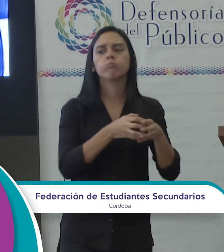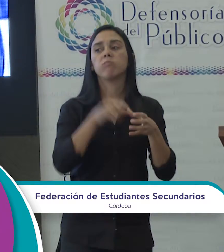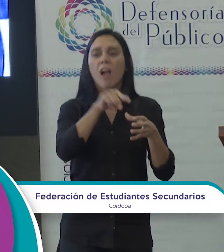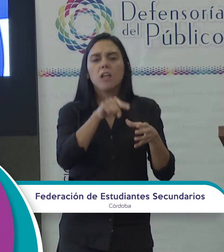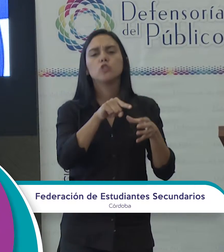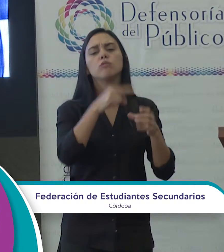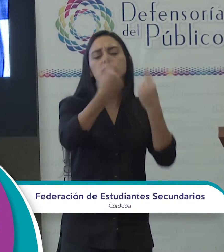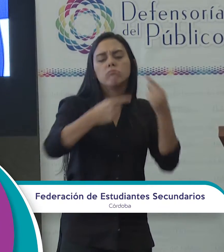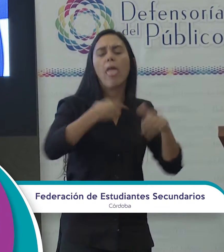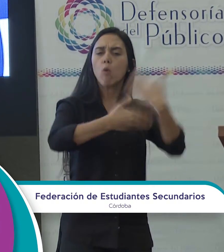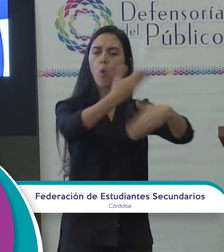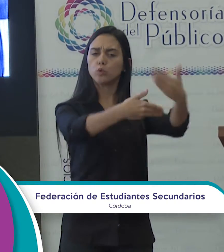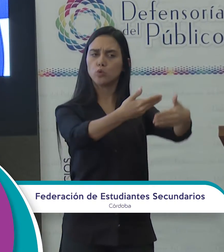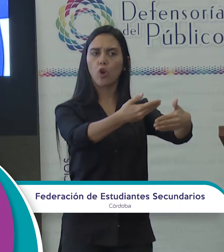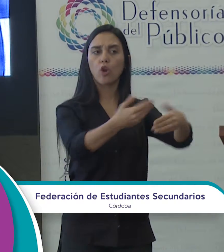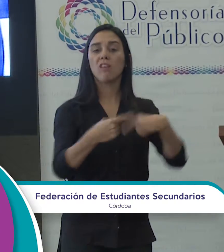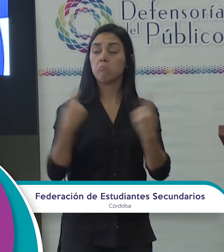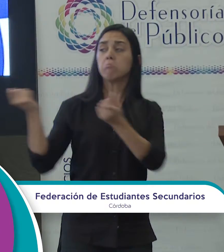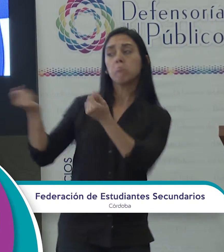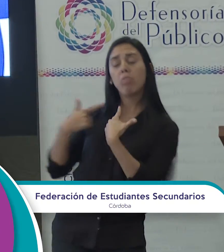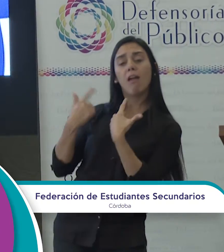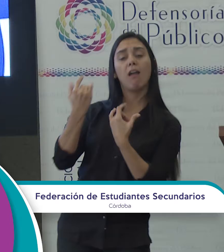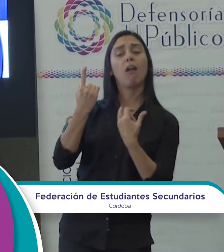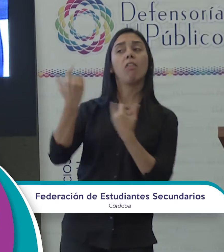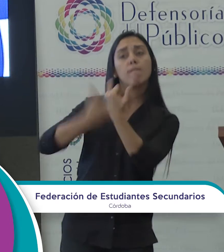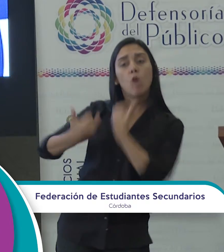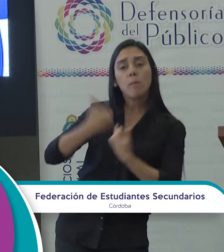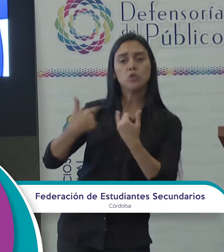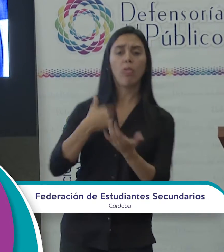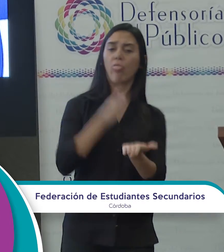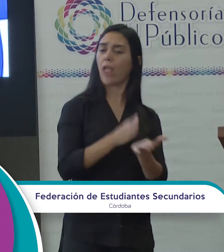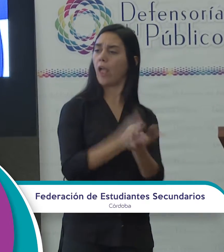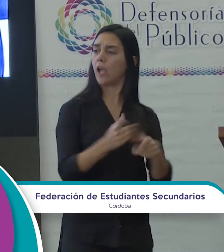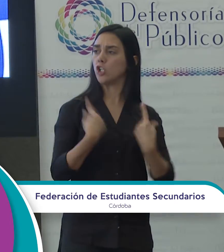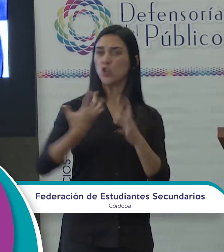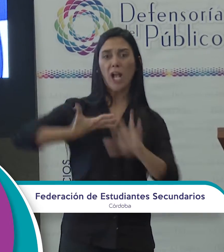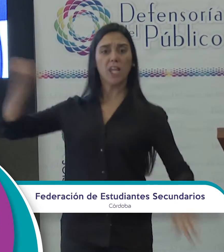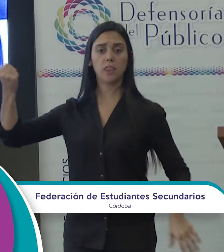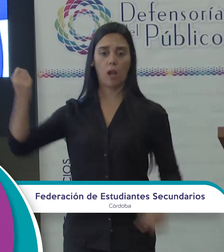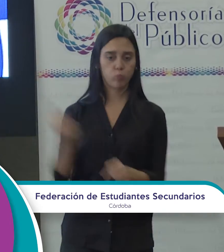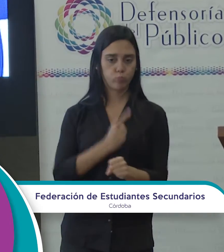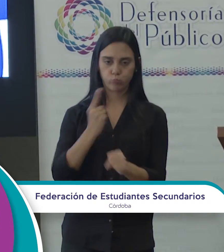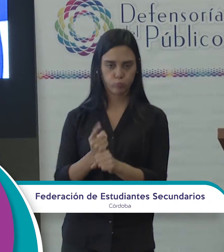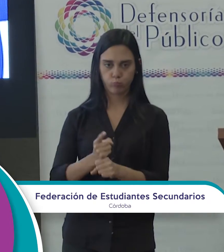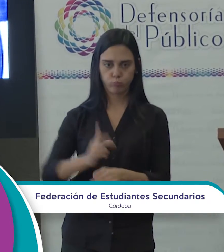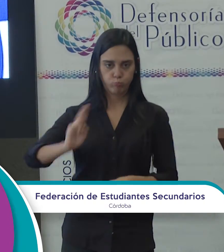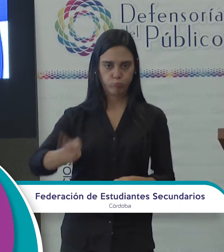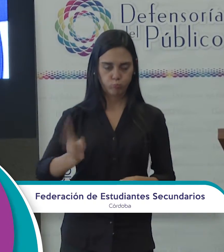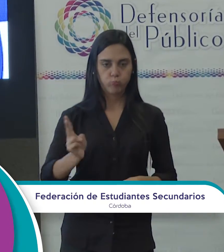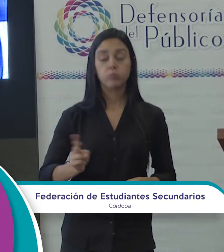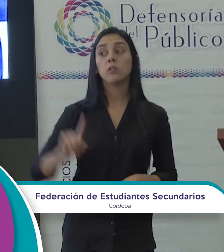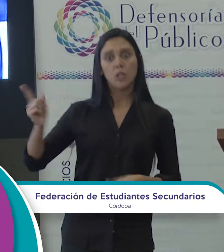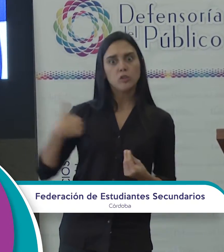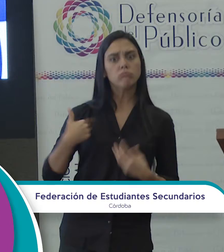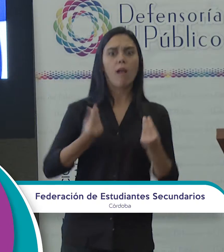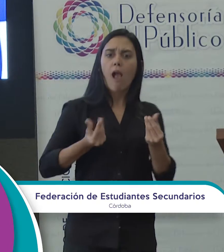en constante evolución que nos proveen de la información, que es un derecho y un derecho que nadie te lo puede quitar. No es algo que alguien te lo da por caridad